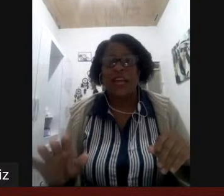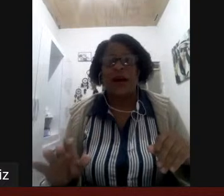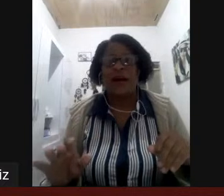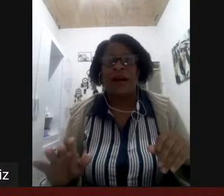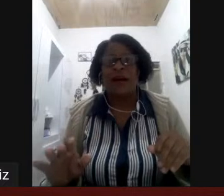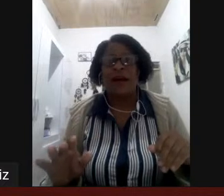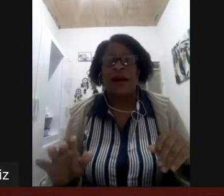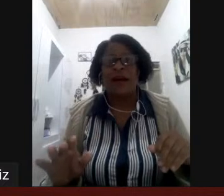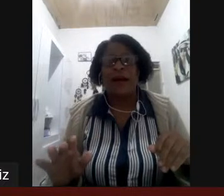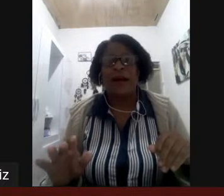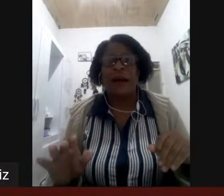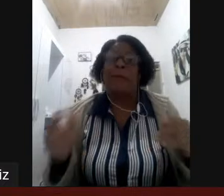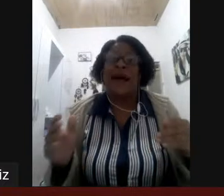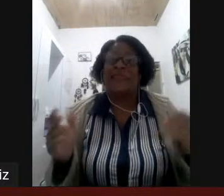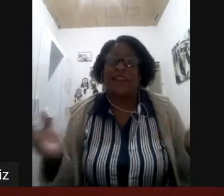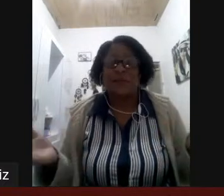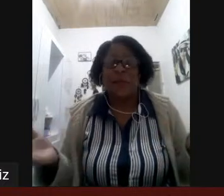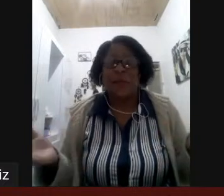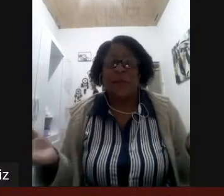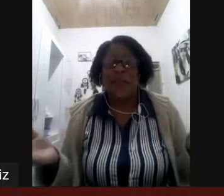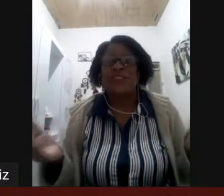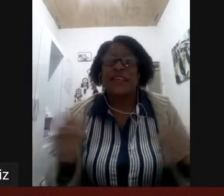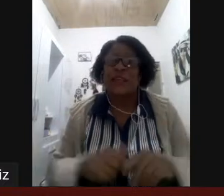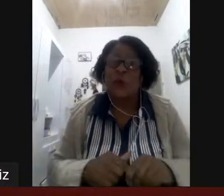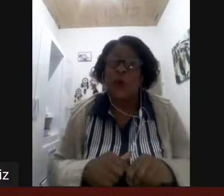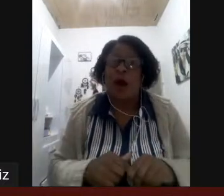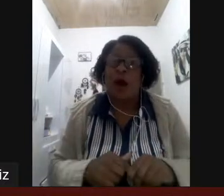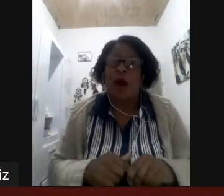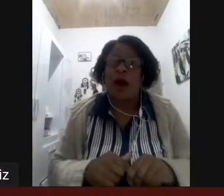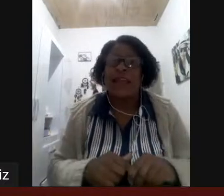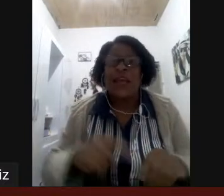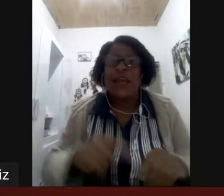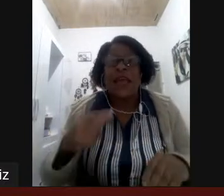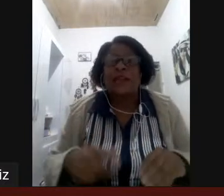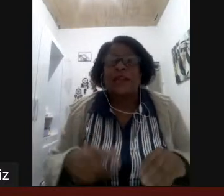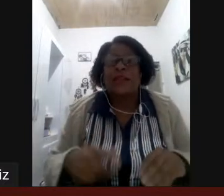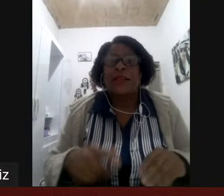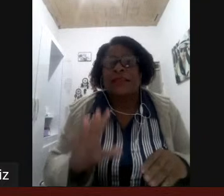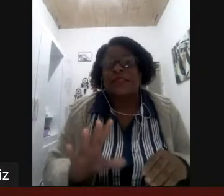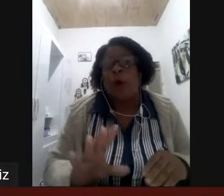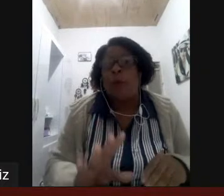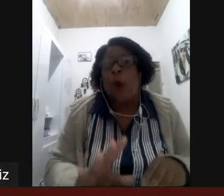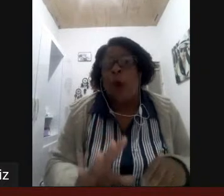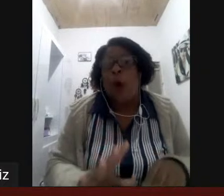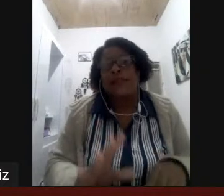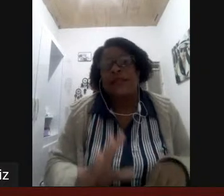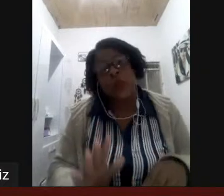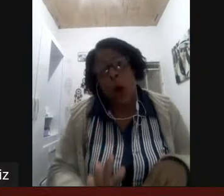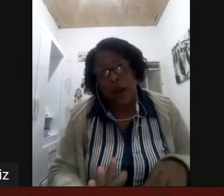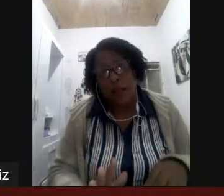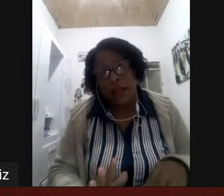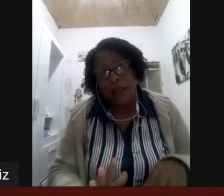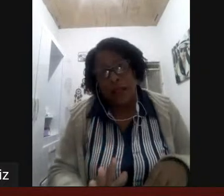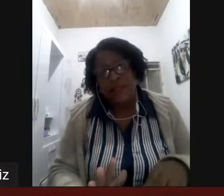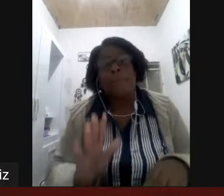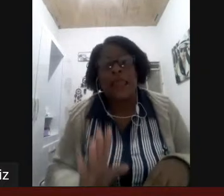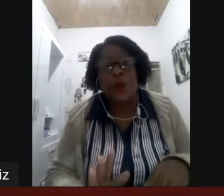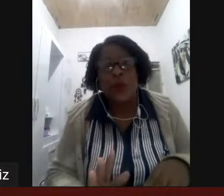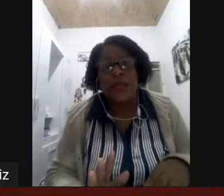mas infelizmente isso não ocorre são poucas as escolas bilingües